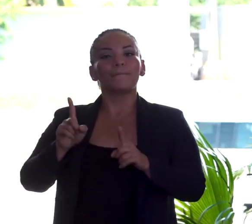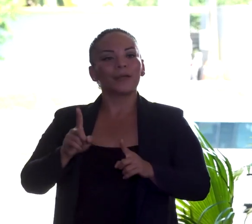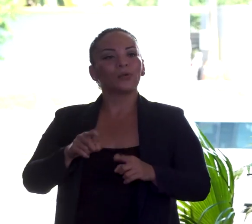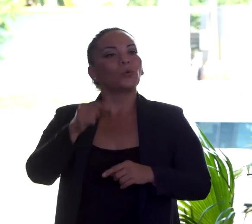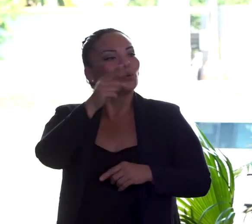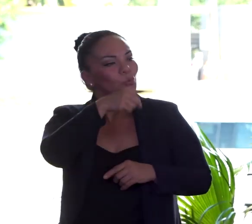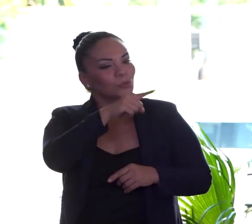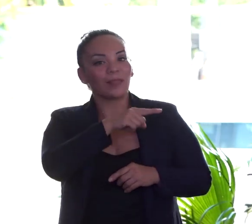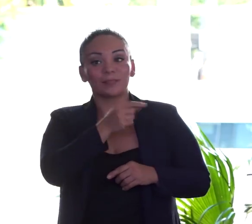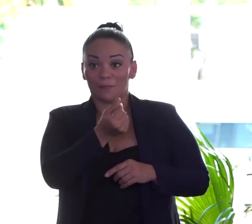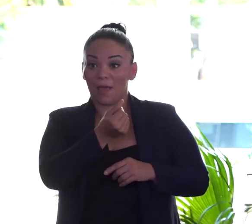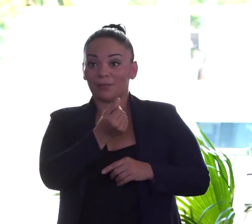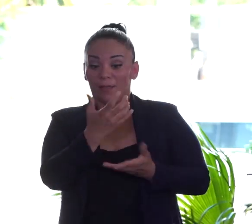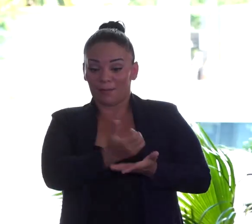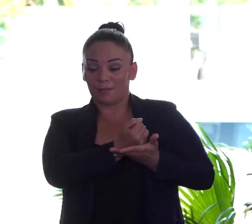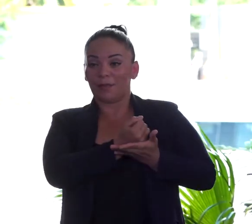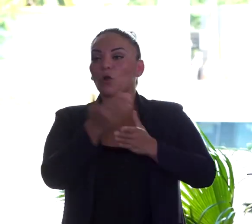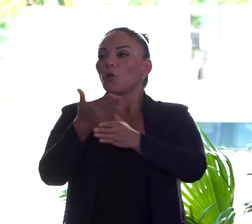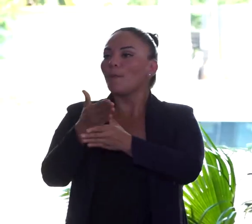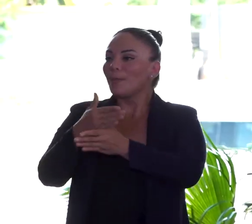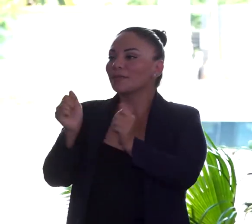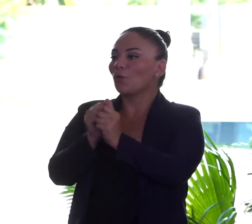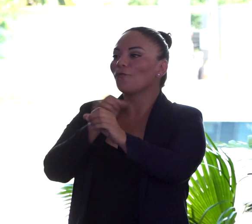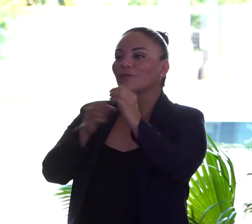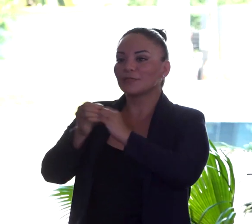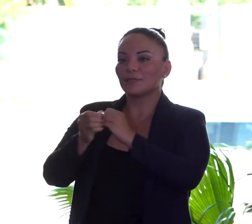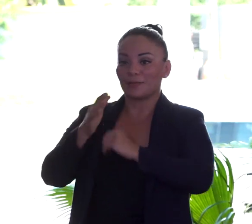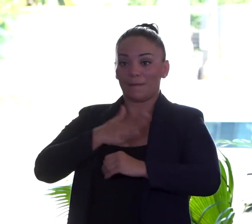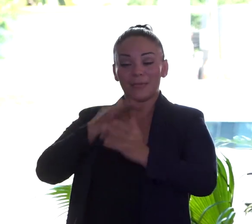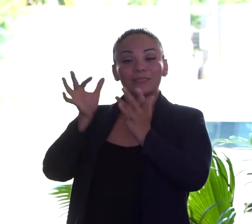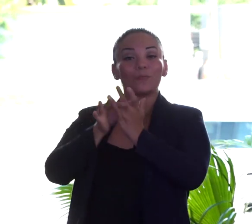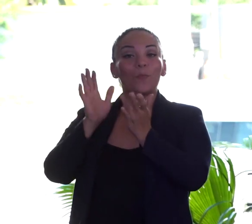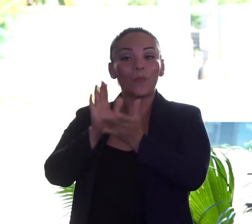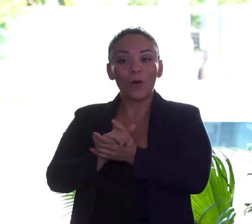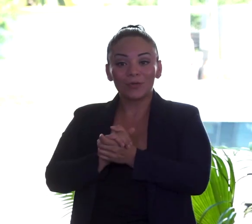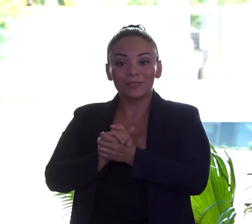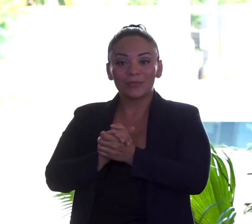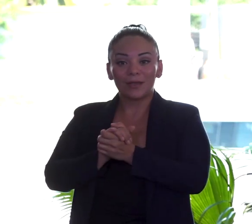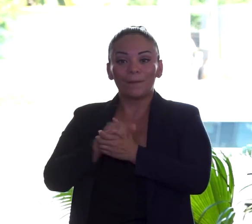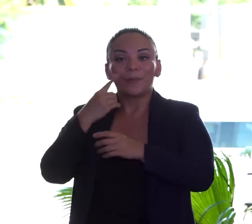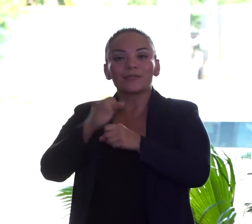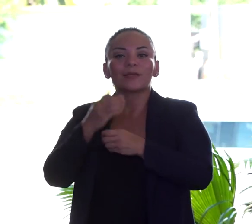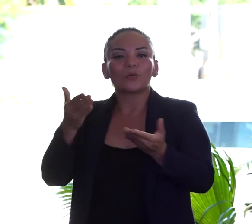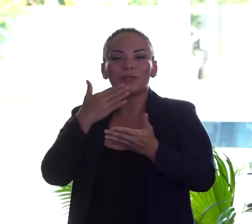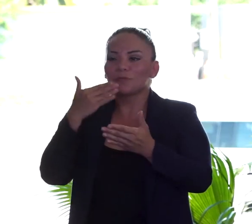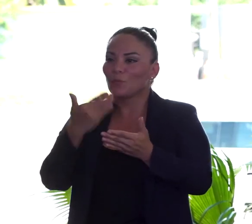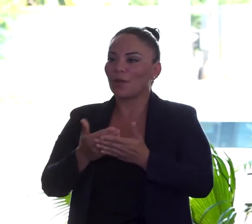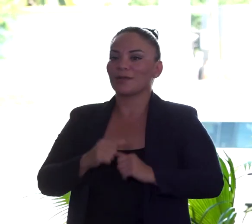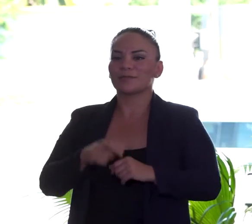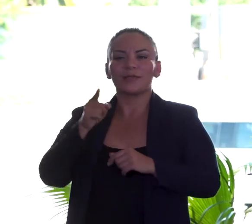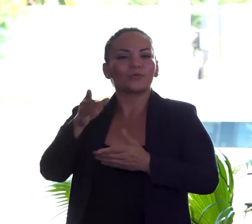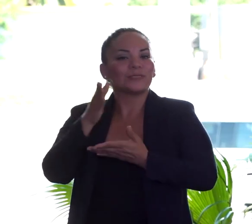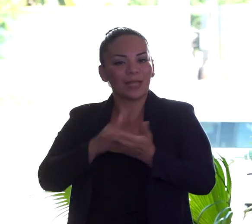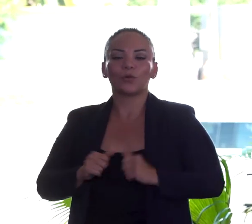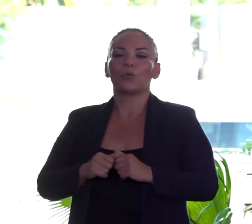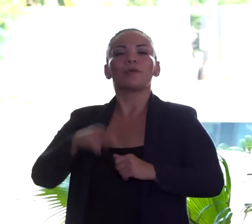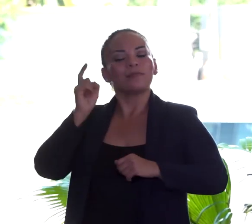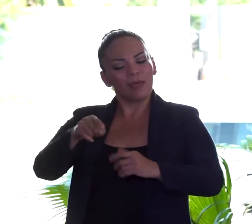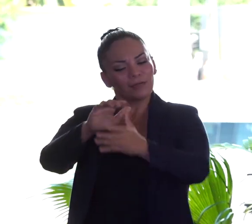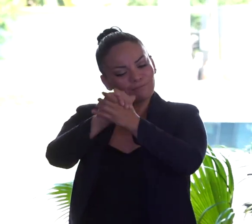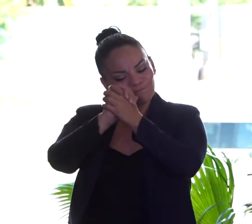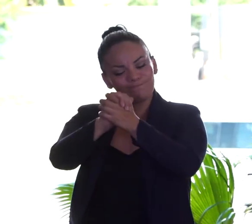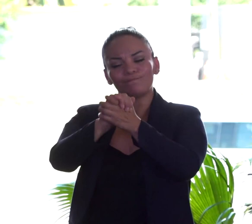compartan ese dinero con el despacho de mi esposa para hacer cosas buenas es algo que merecen